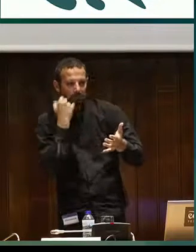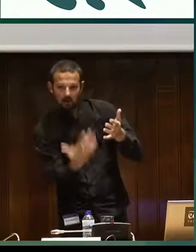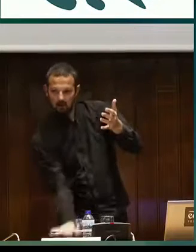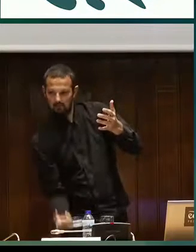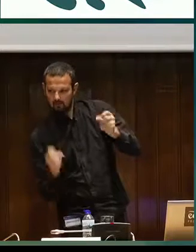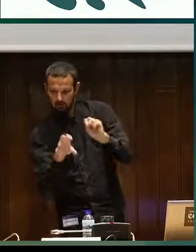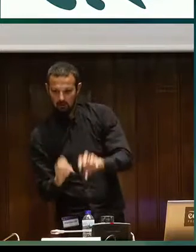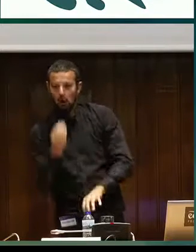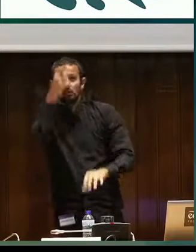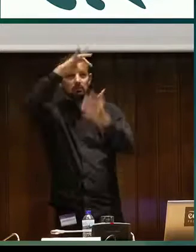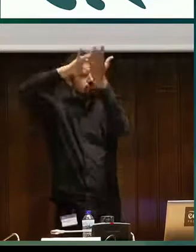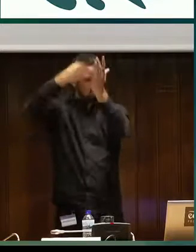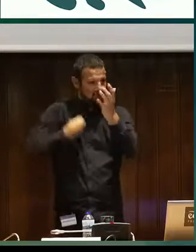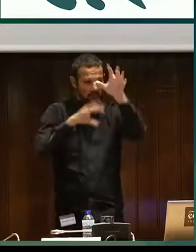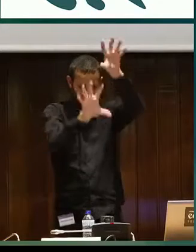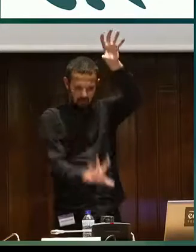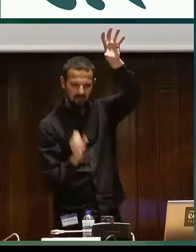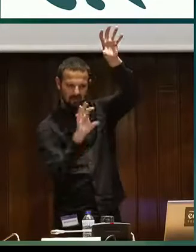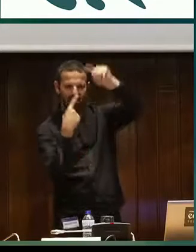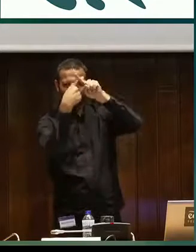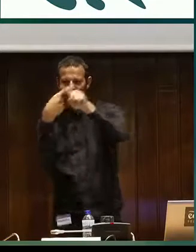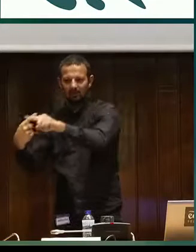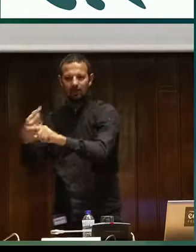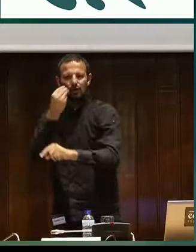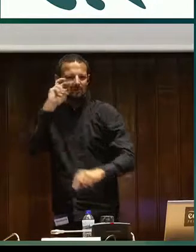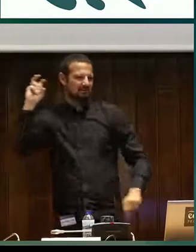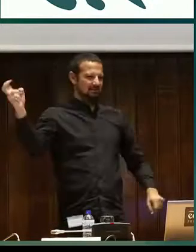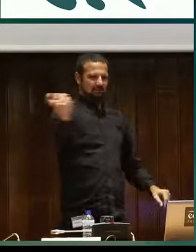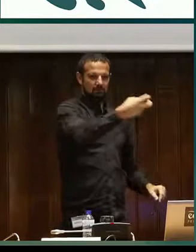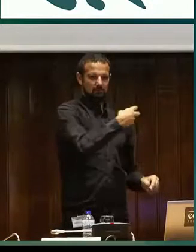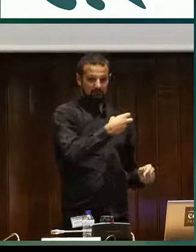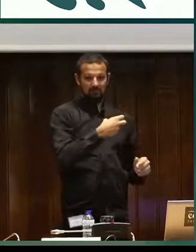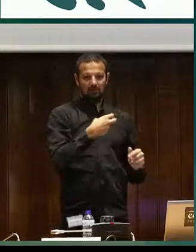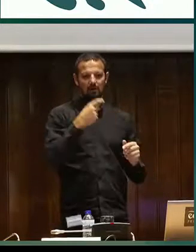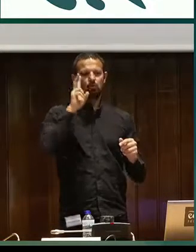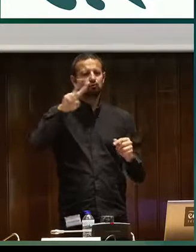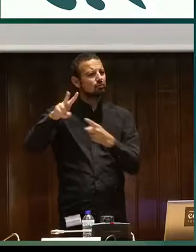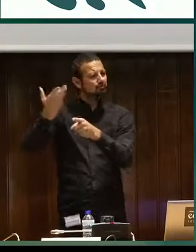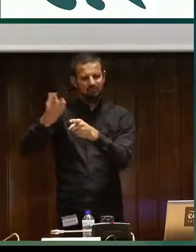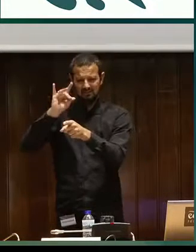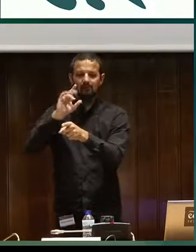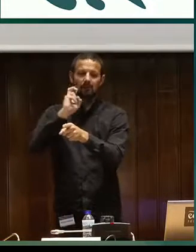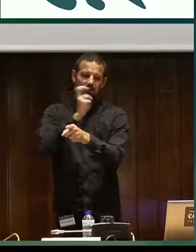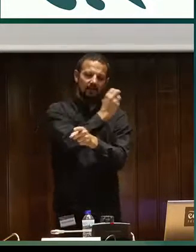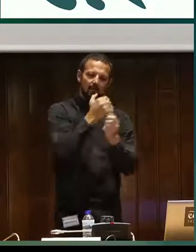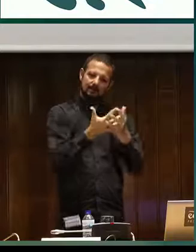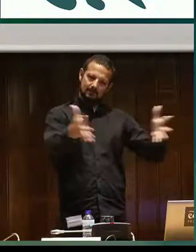Bueno, pues hemos aprendido que hay que abrir más los ojos, hay que